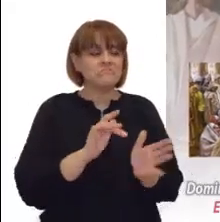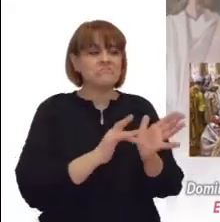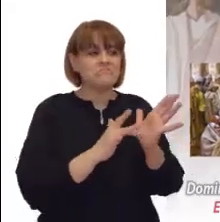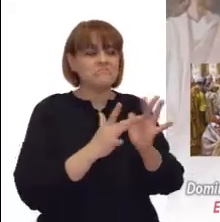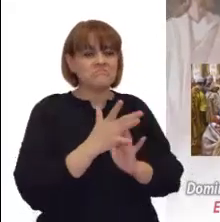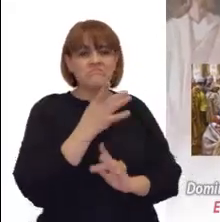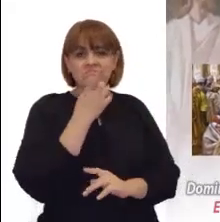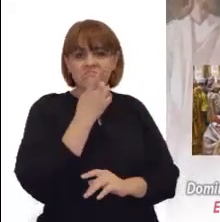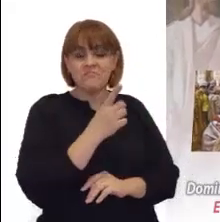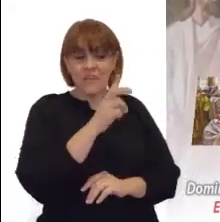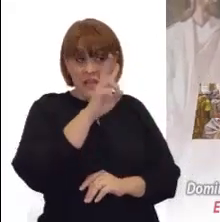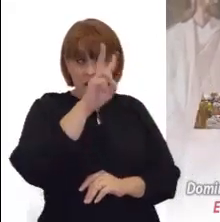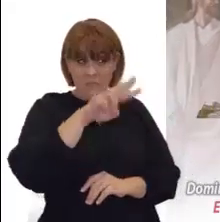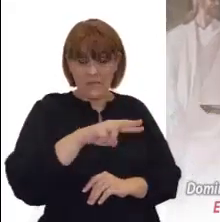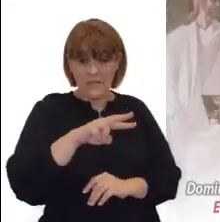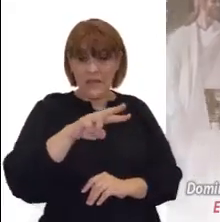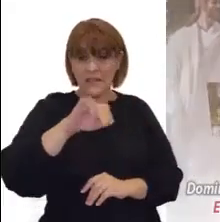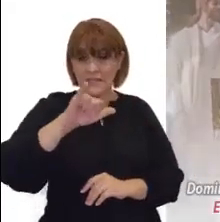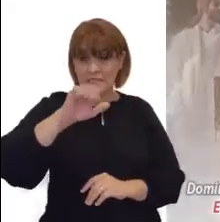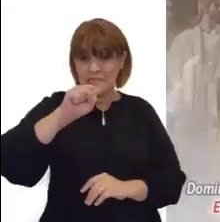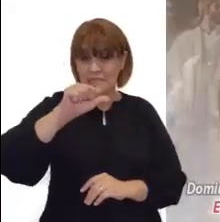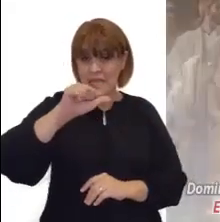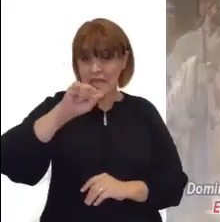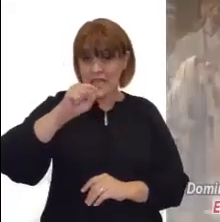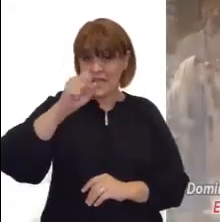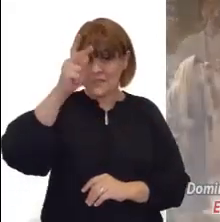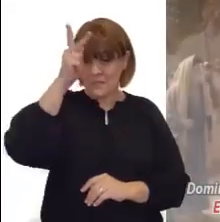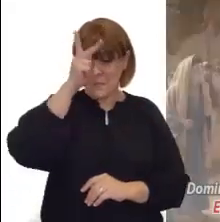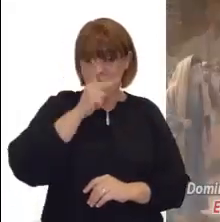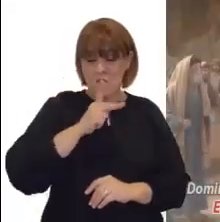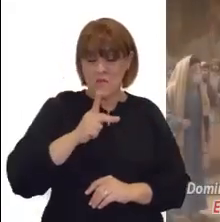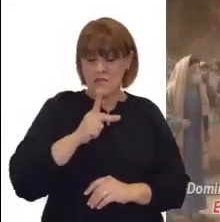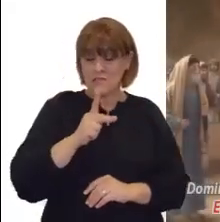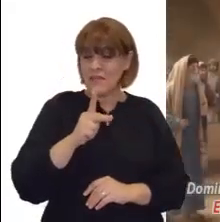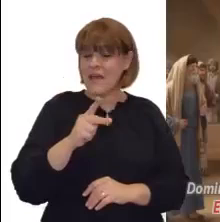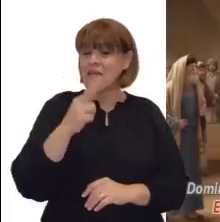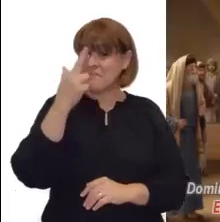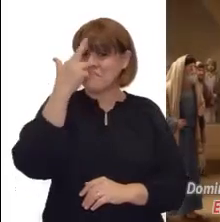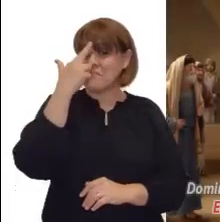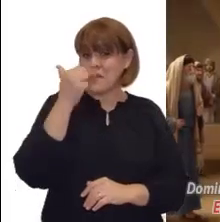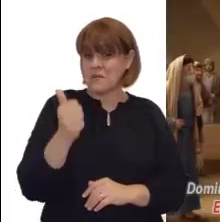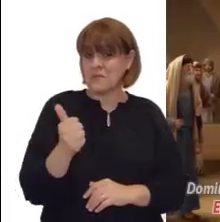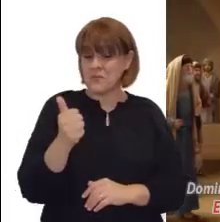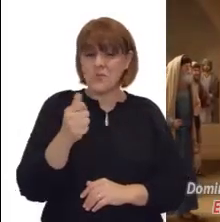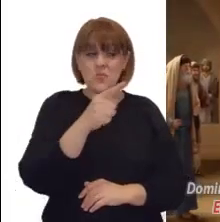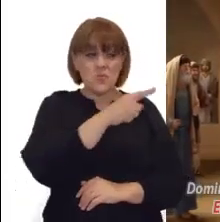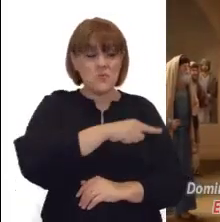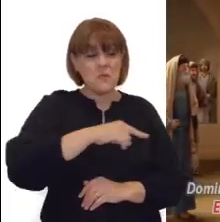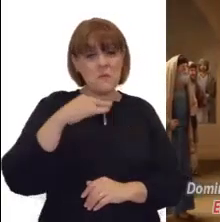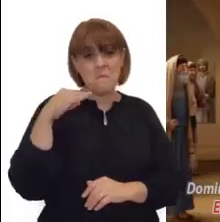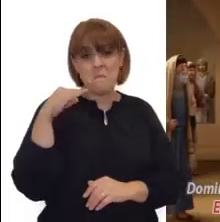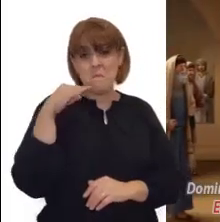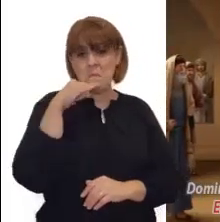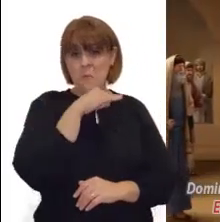Ustedes dejan a un lado el mandamiento de Dios para aferrarse a las tradiciones de los hombres.